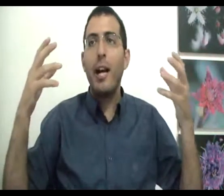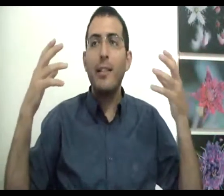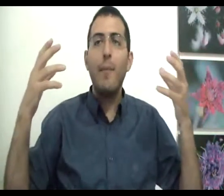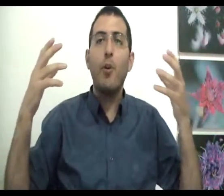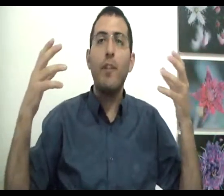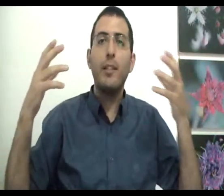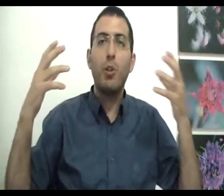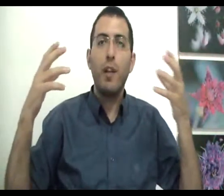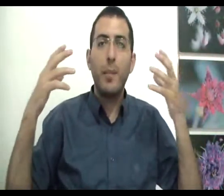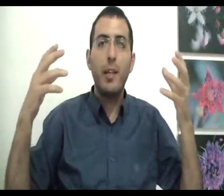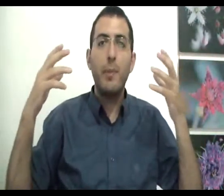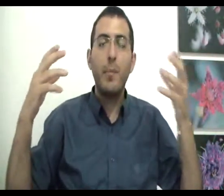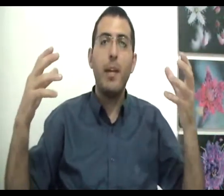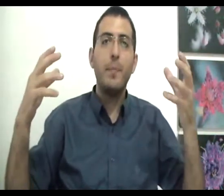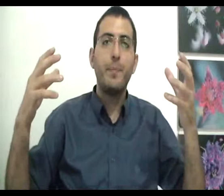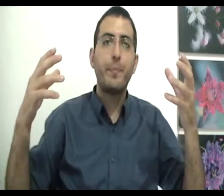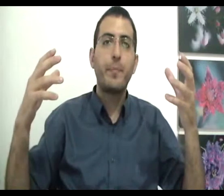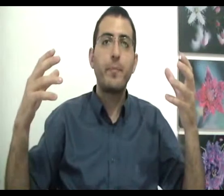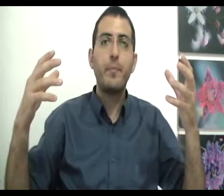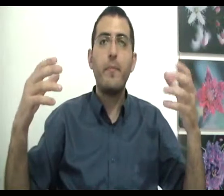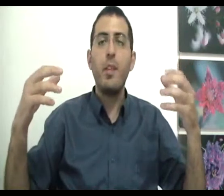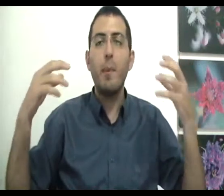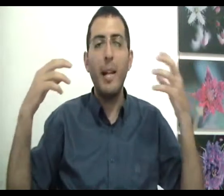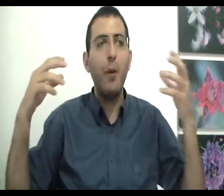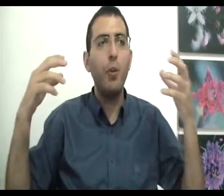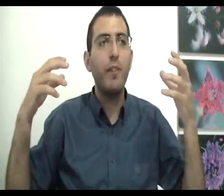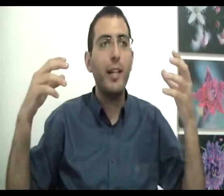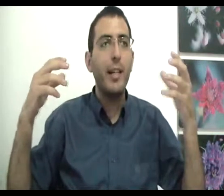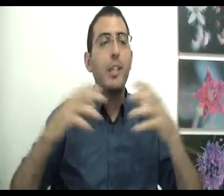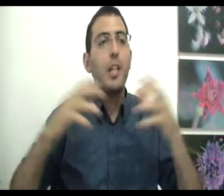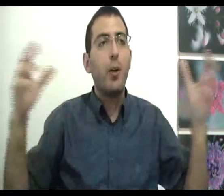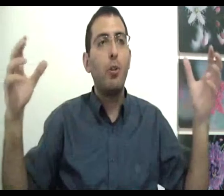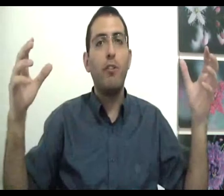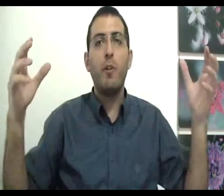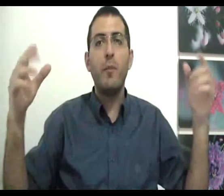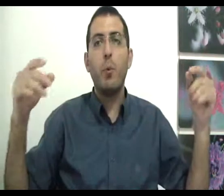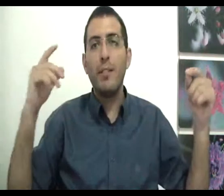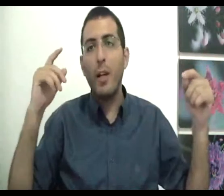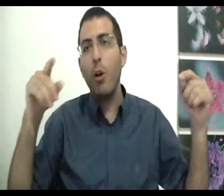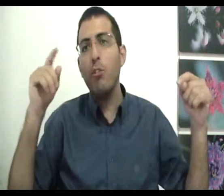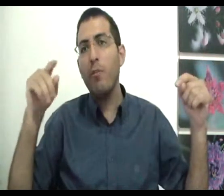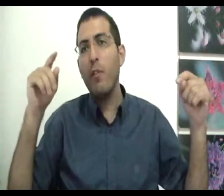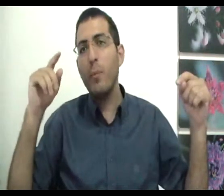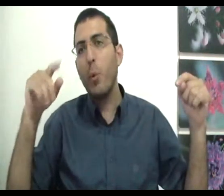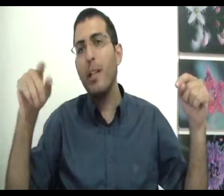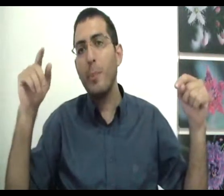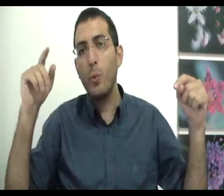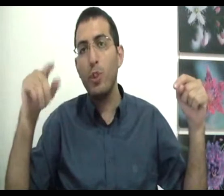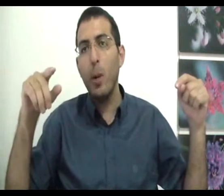האדם חווה את הטוב האמיתי הפנימי במילא הוא חווה שהכל טוב באופן מוחלט והכל טוב באופן מוחלט פירושו